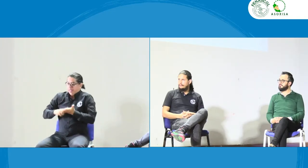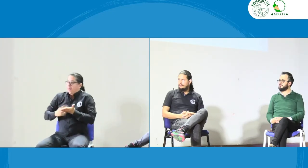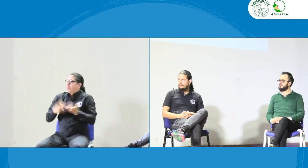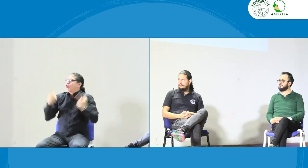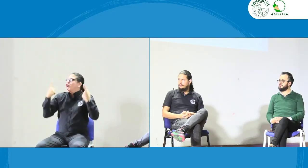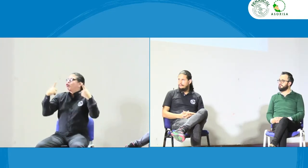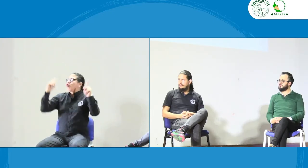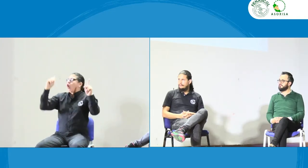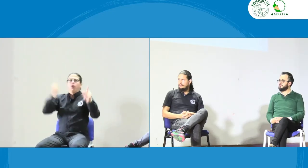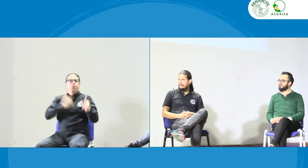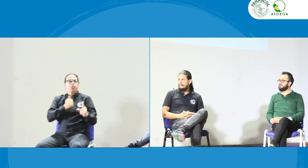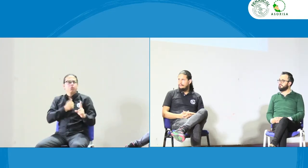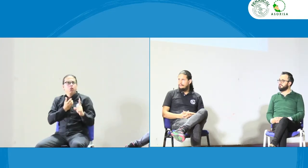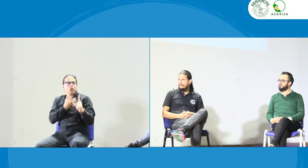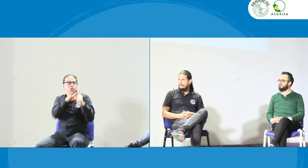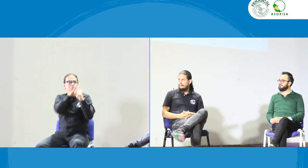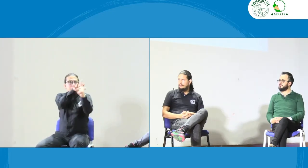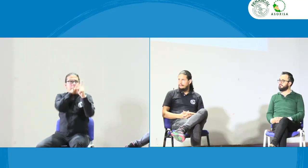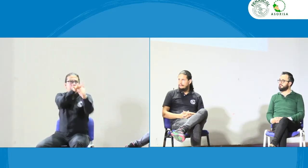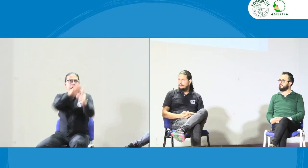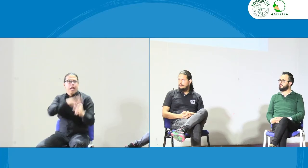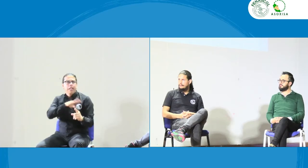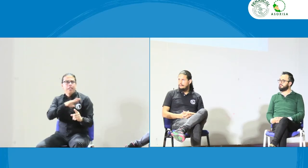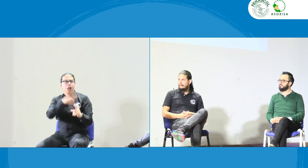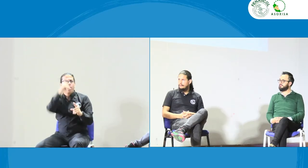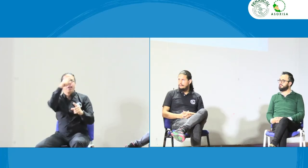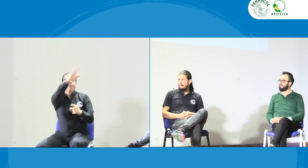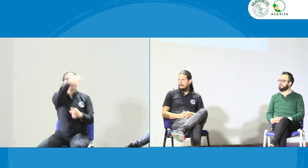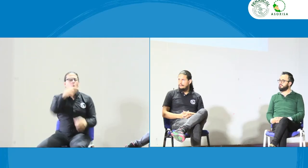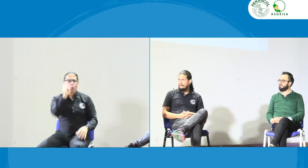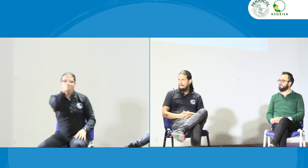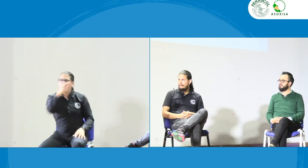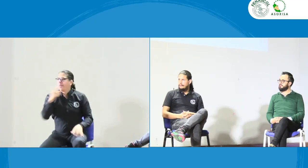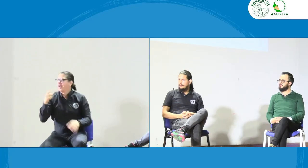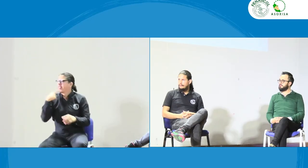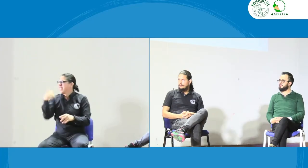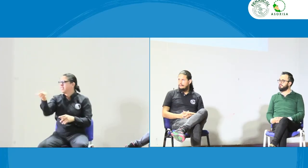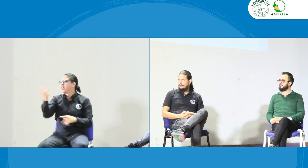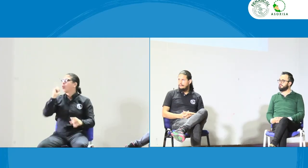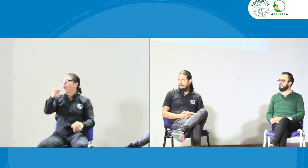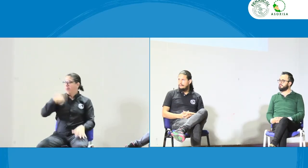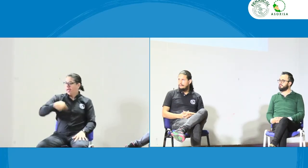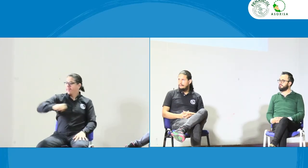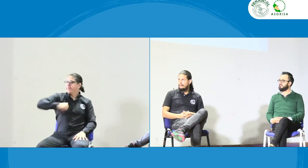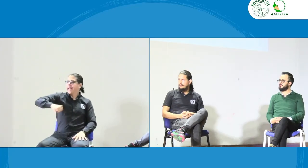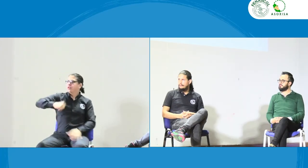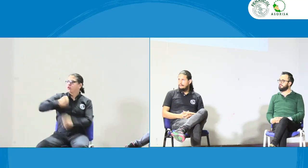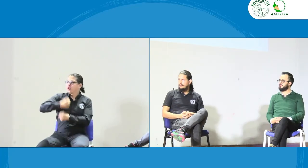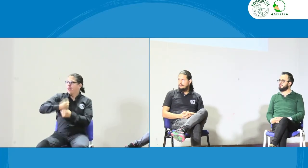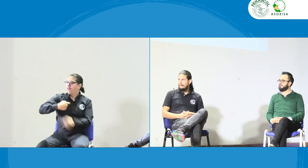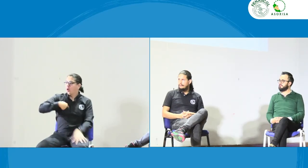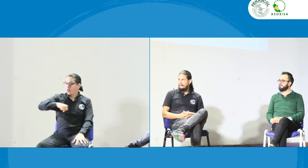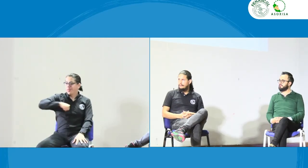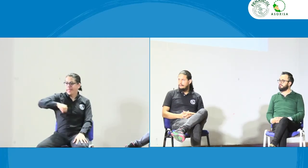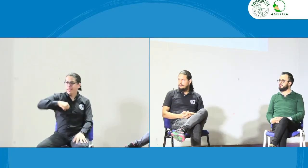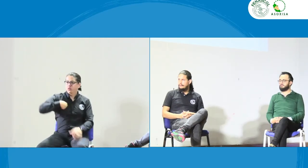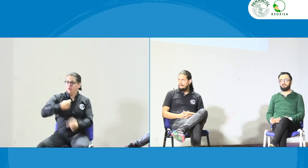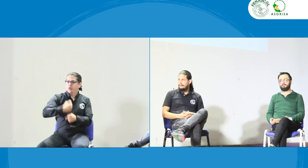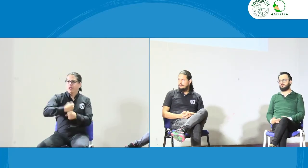ciudades en algunos departamentos los intérpretes son quienes están haciendo las incidencias en las alcaldías en las gobernaciones